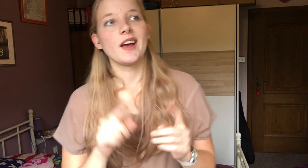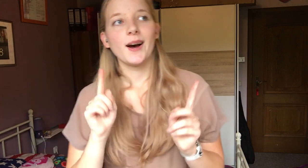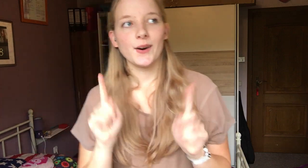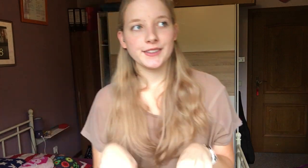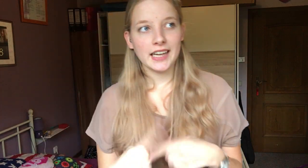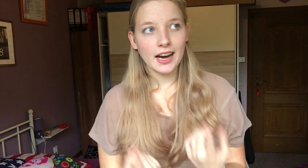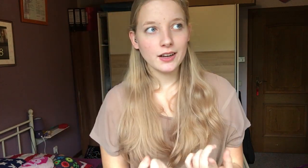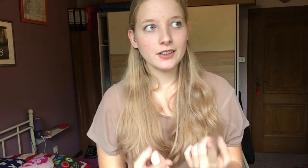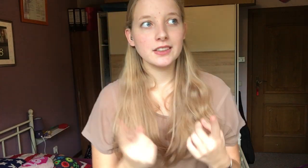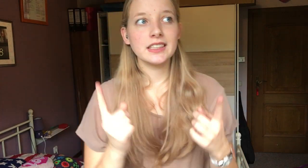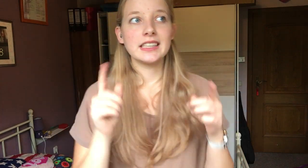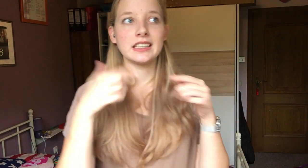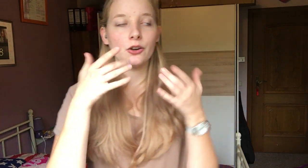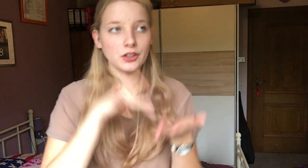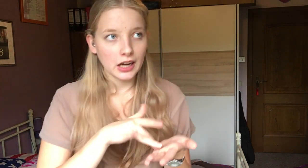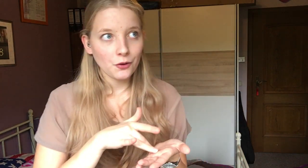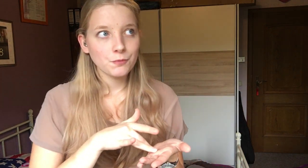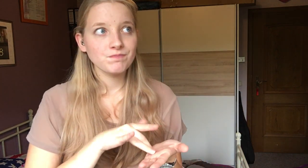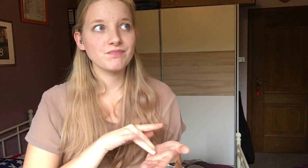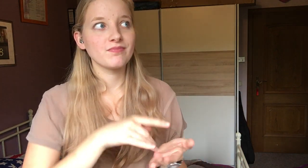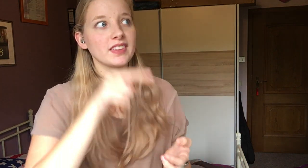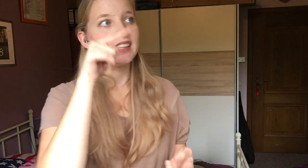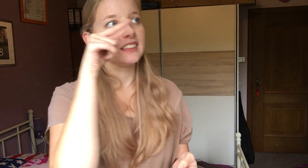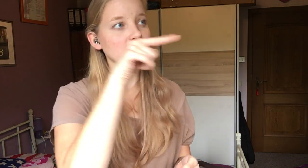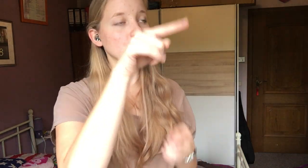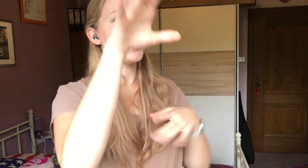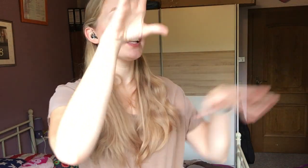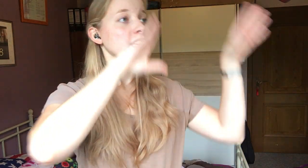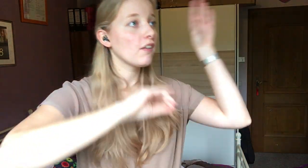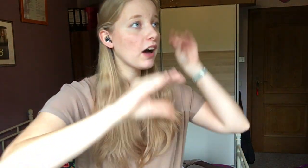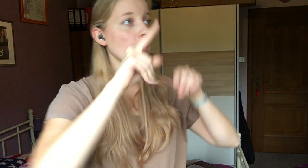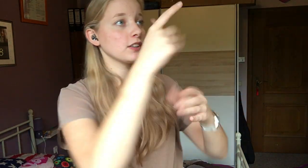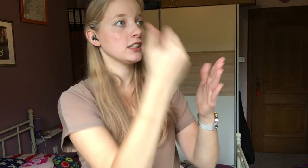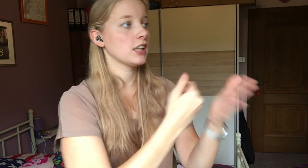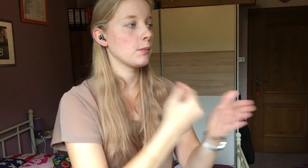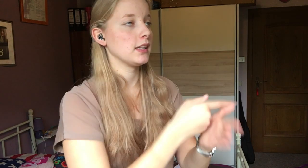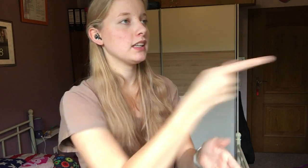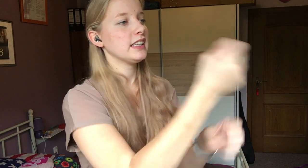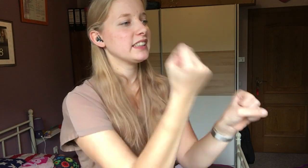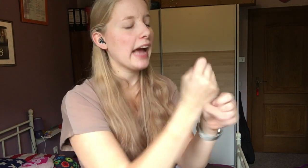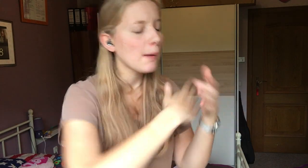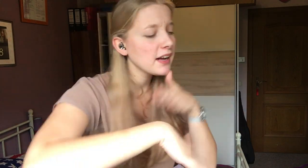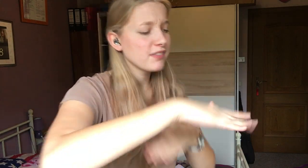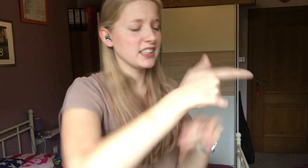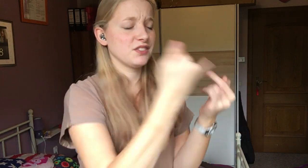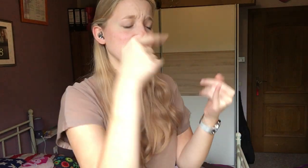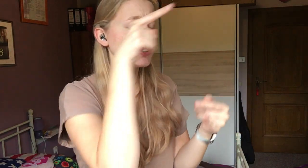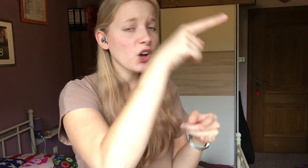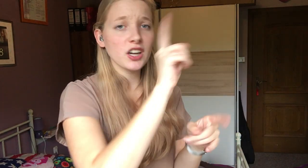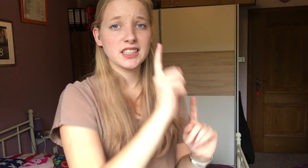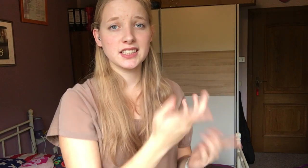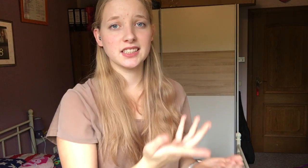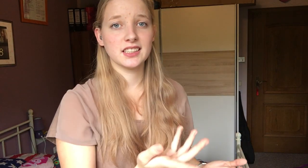Und da geht es auch noch darum, dass ich dort die Erfahrungen, die ich sammle, die Arbeitweise, wie es dort ist,